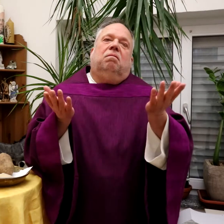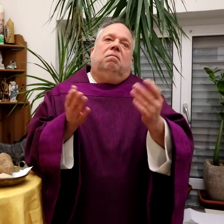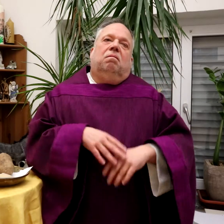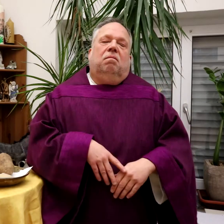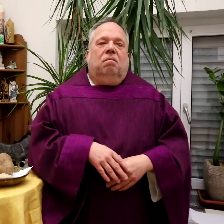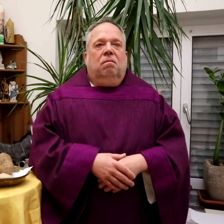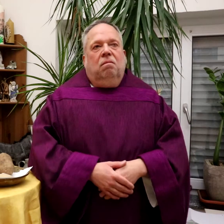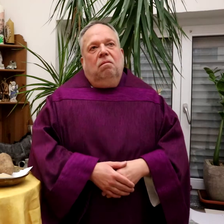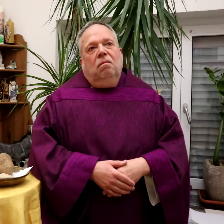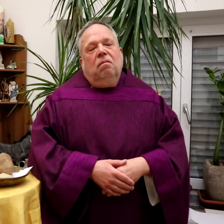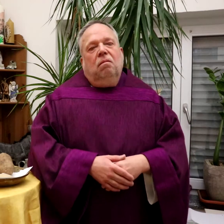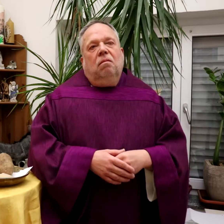vergisst.